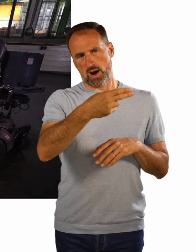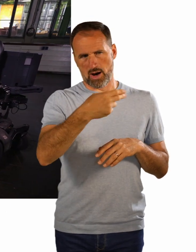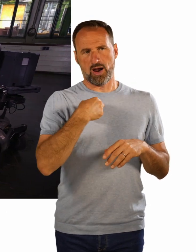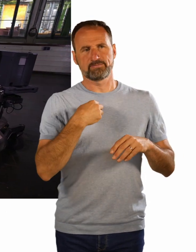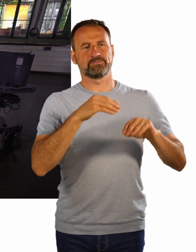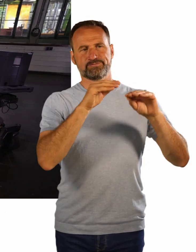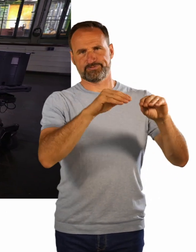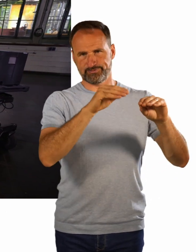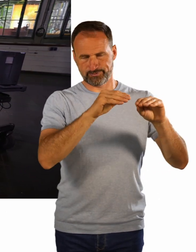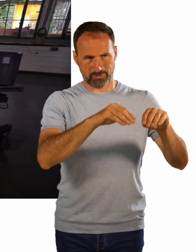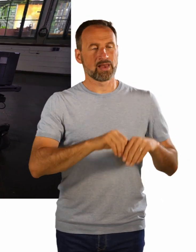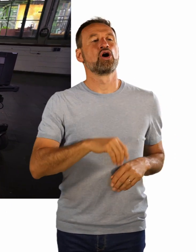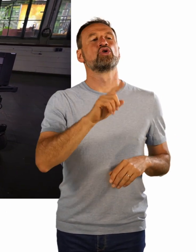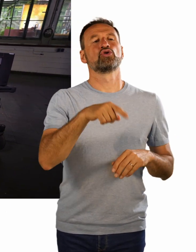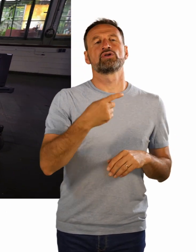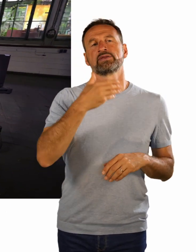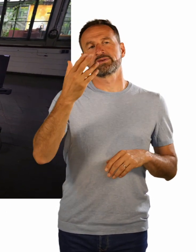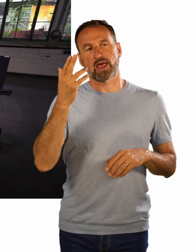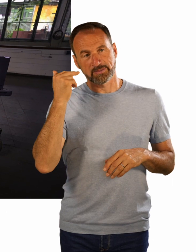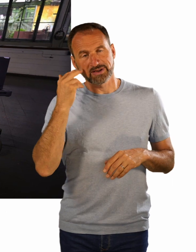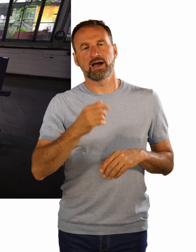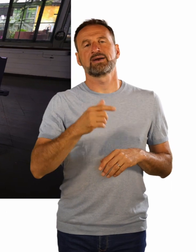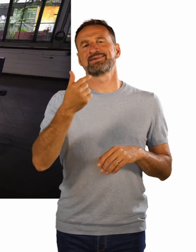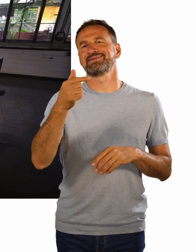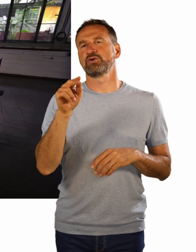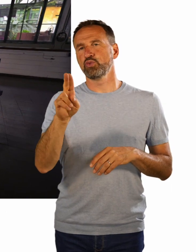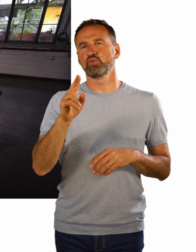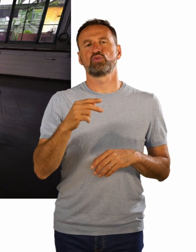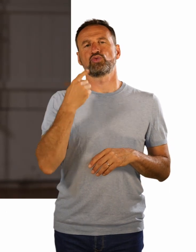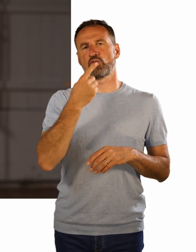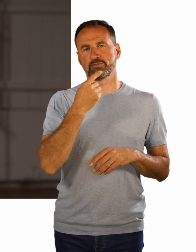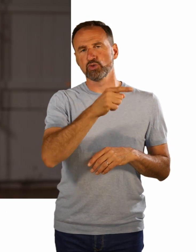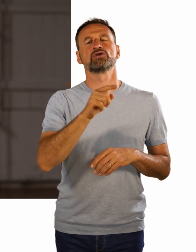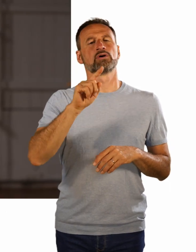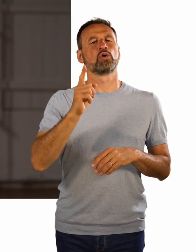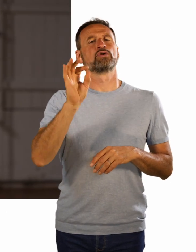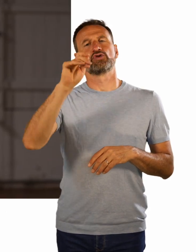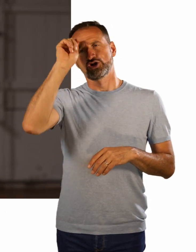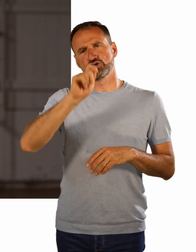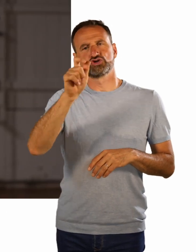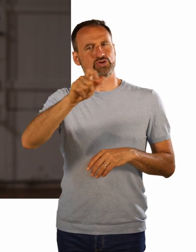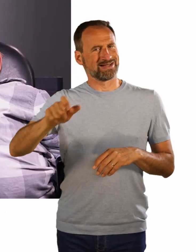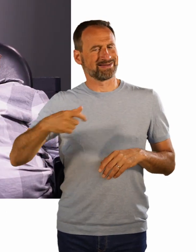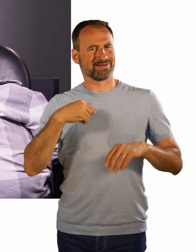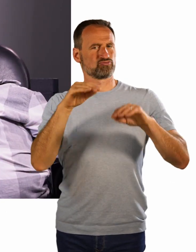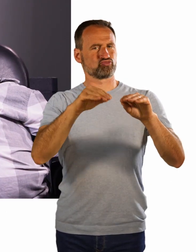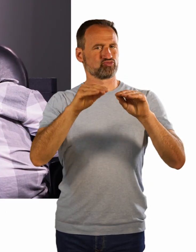Dortmund und haben dann dort auch Seminare für die Studierenden. Und dort ist dann meine Aufgabe im Gesangsbereich